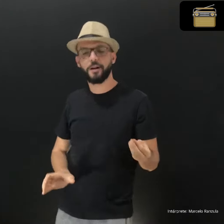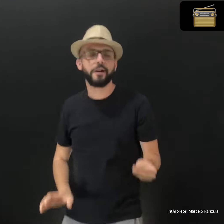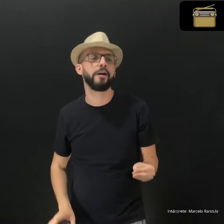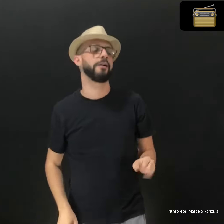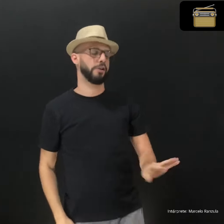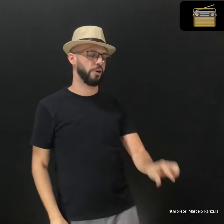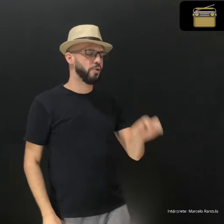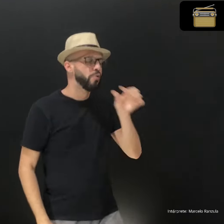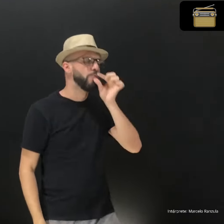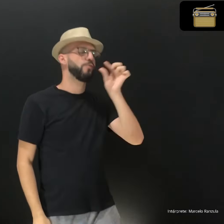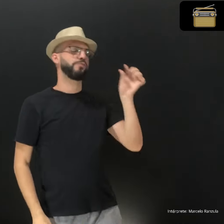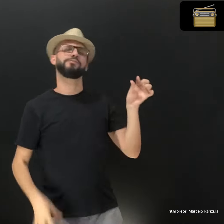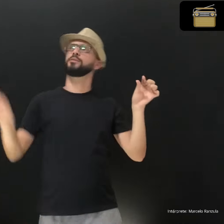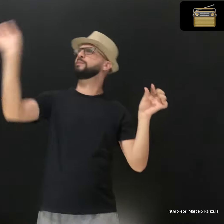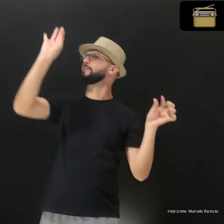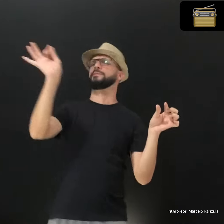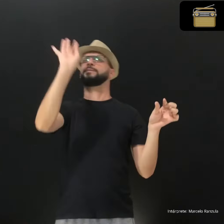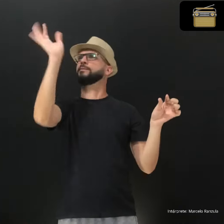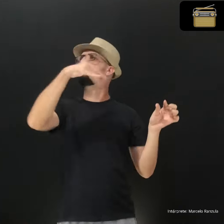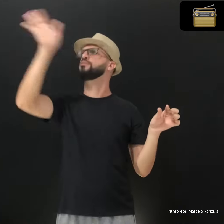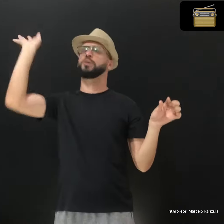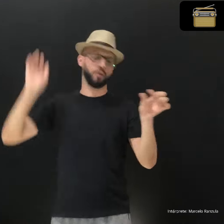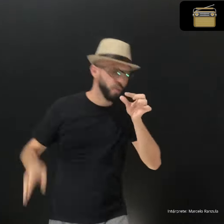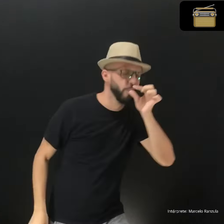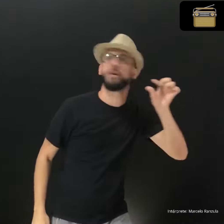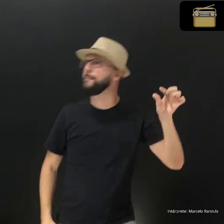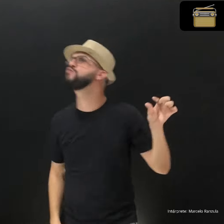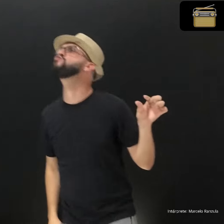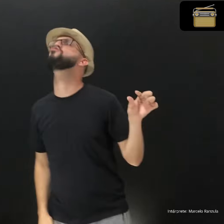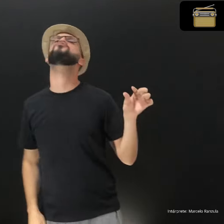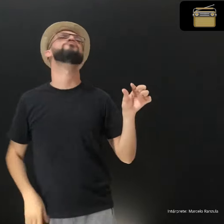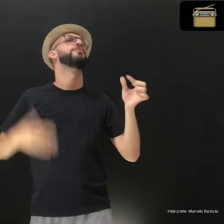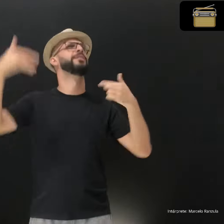do qual foi